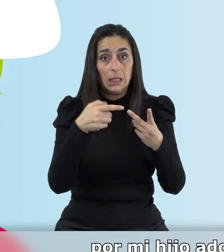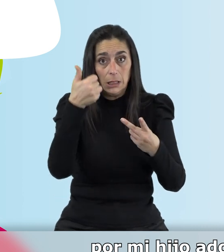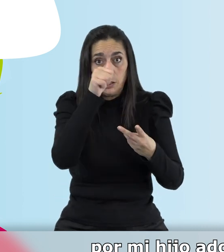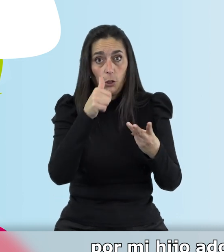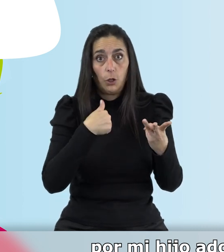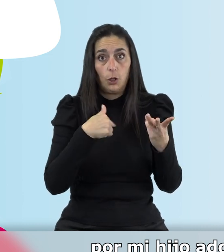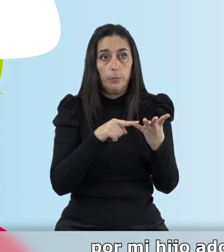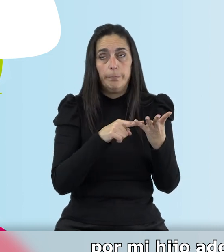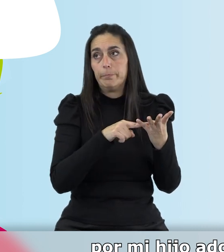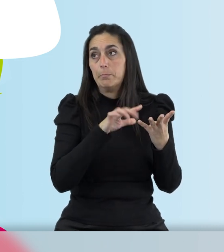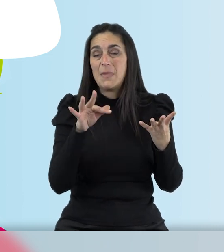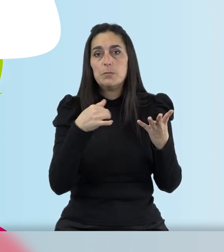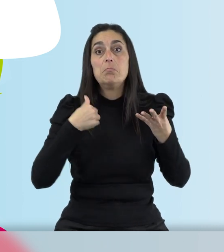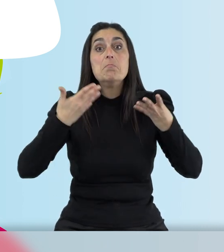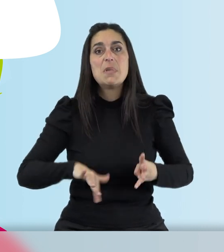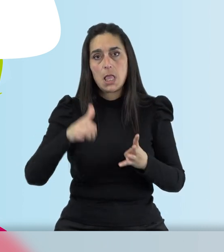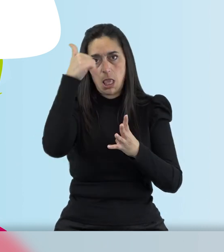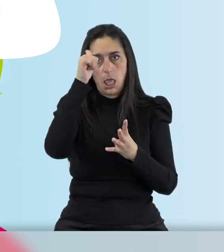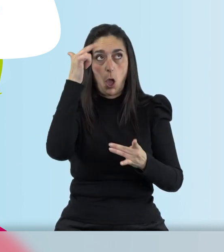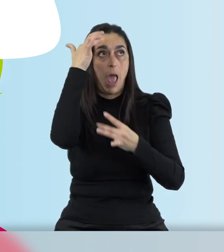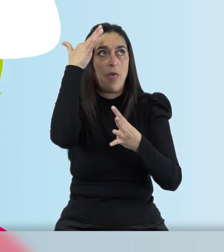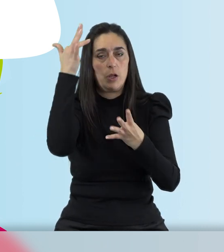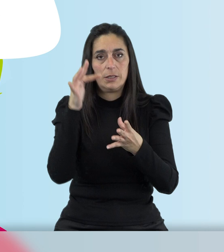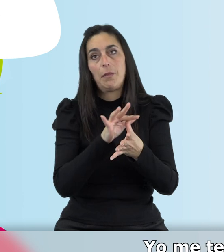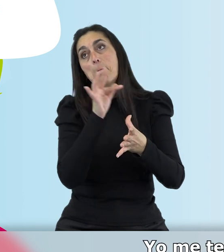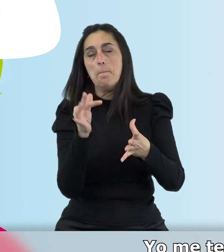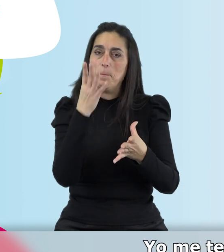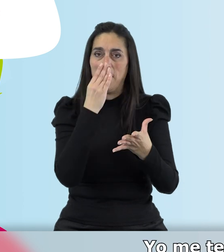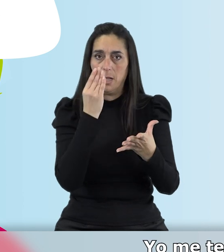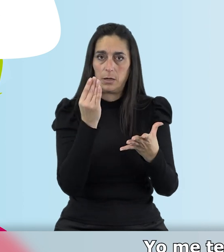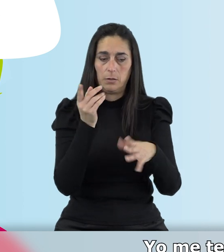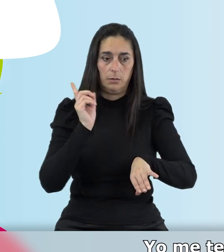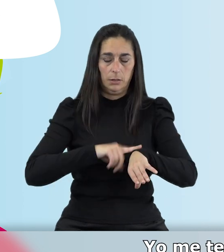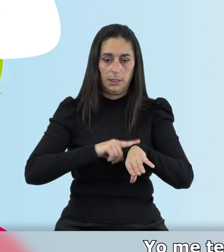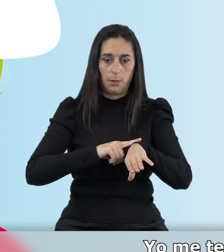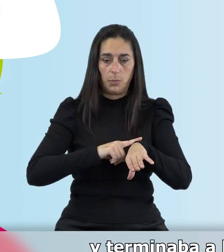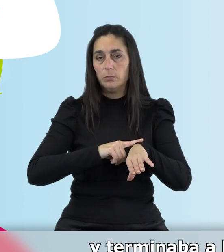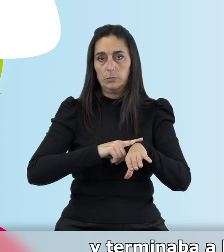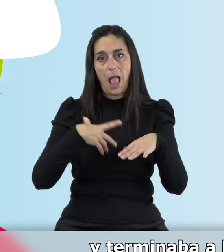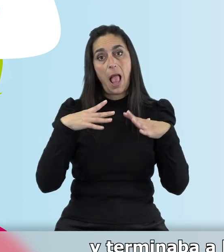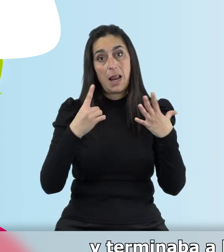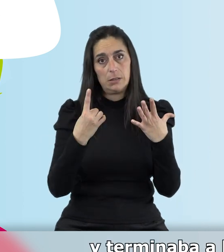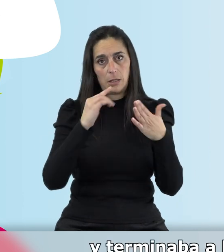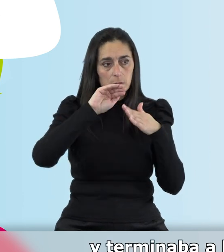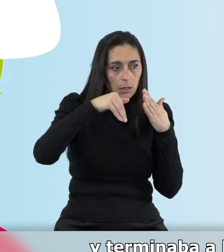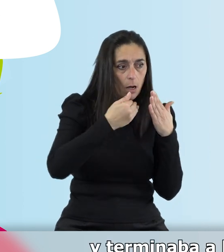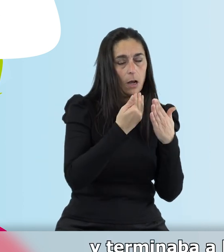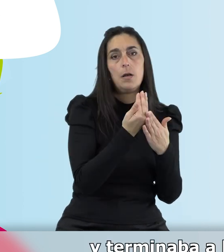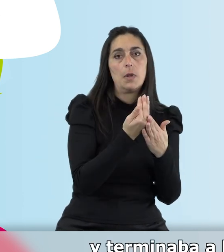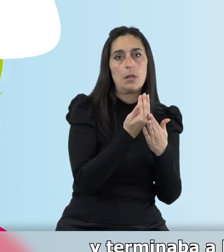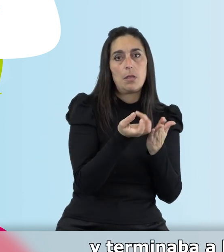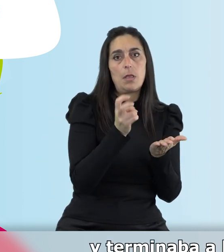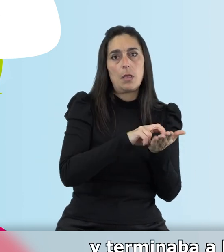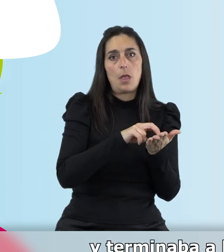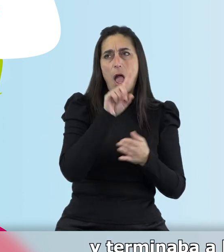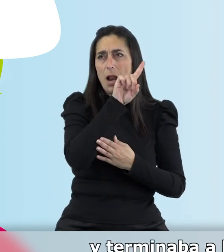mi hijo adolescente y por mi perro. Entonces pues principalmente el tiempo, yo me tenía que levantar a las 6 de la mañana y terminaba a las 11 y